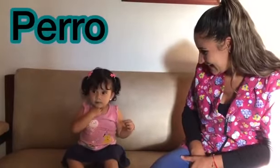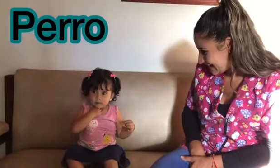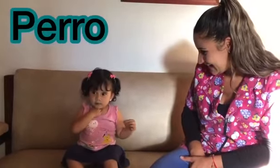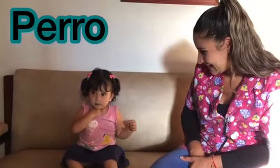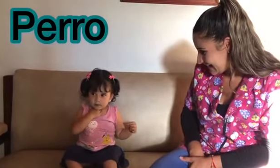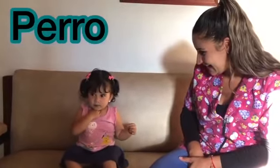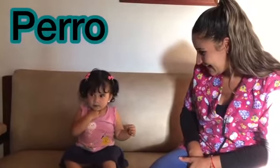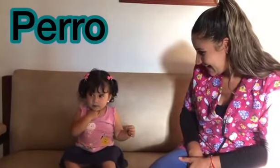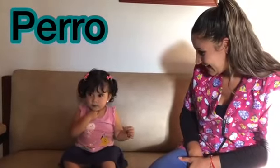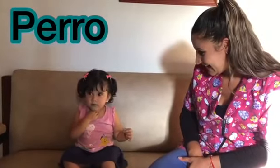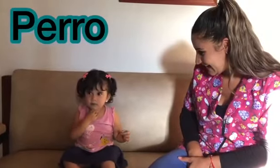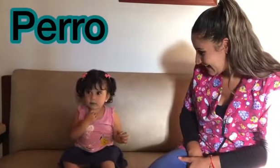Perdón.